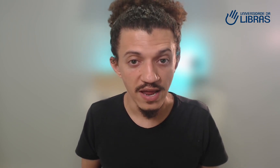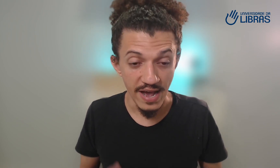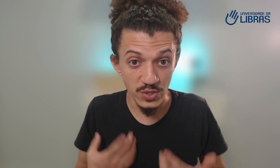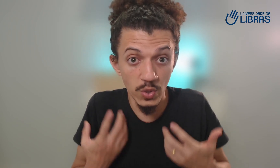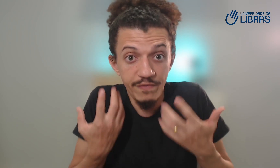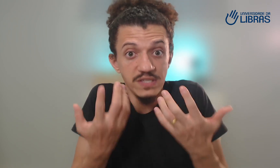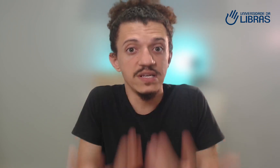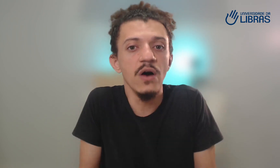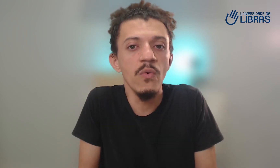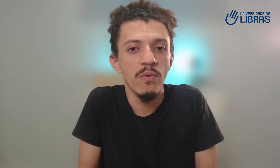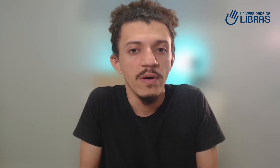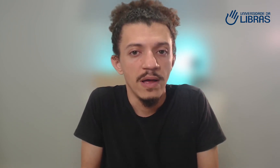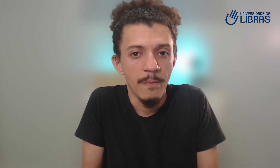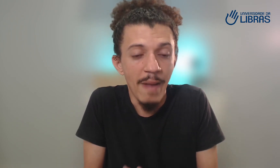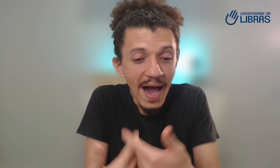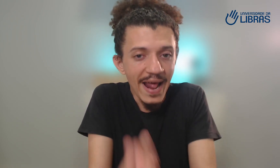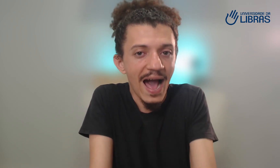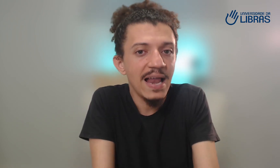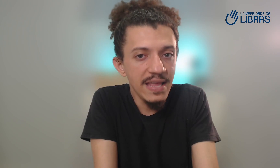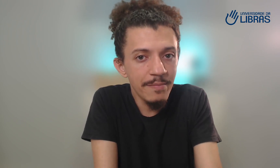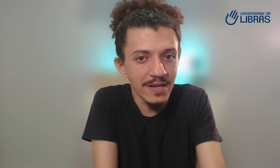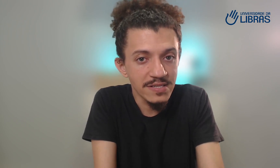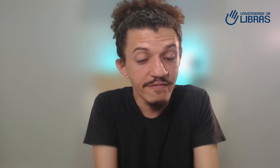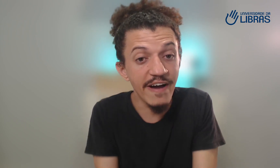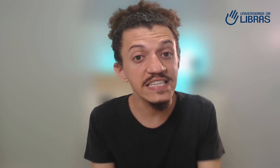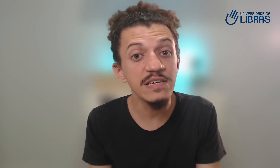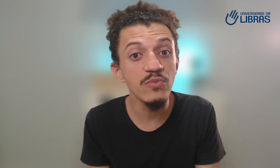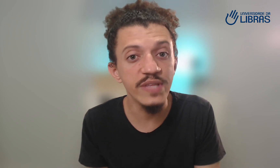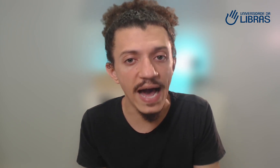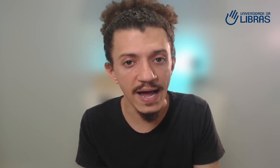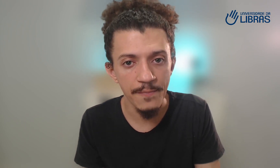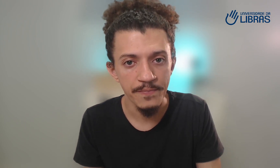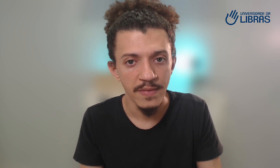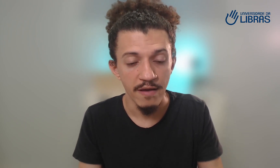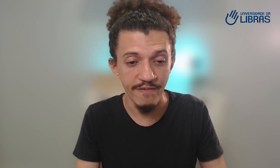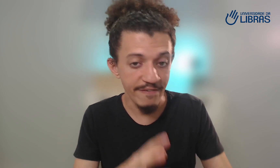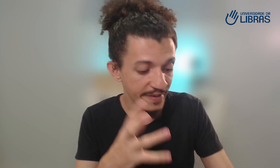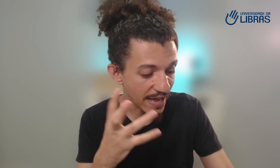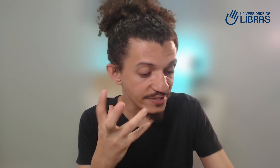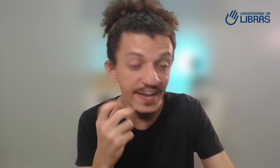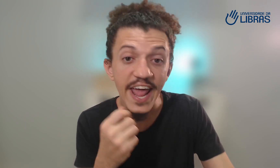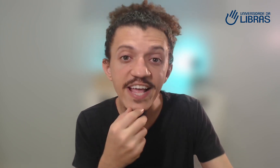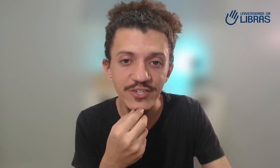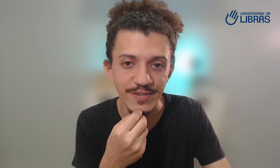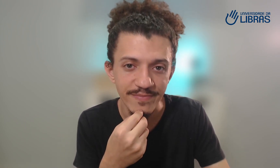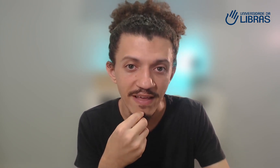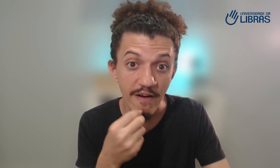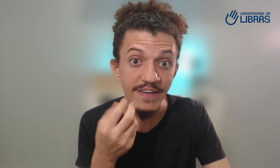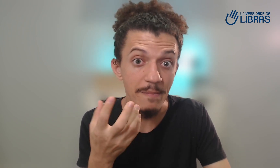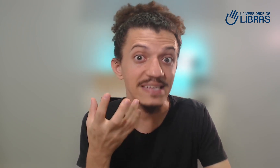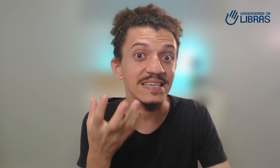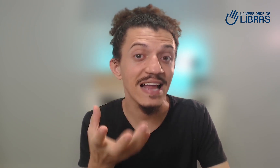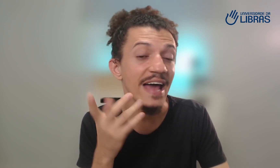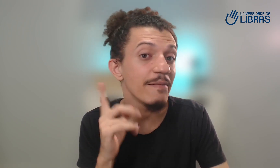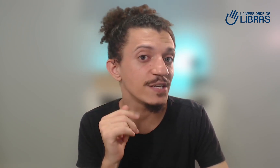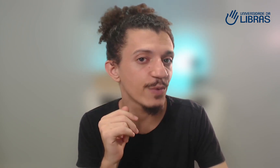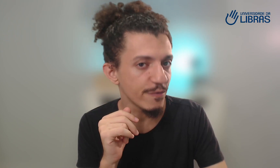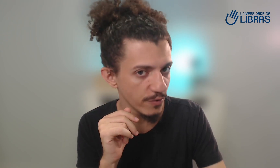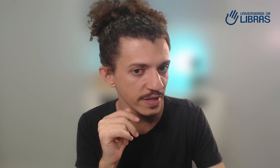a sua visão para a Libras vai se mudar, vai ficar diferente, vai ficar mais claro e mais profundo,